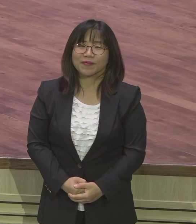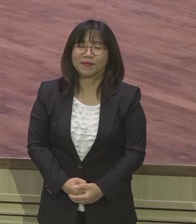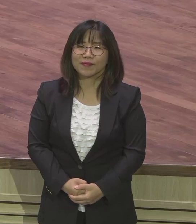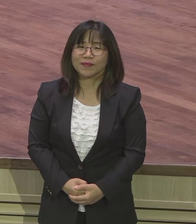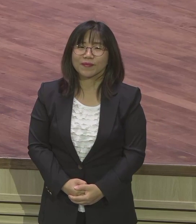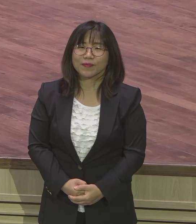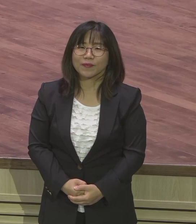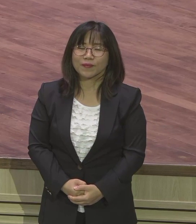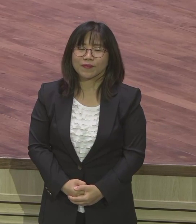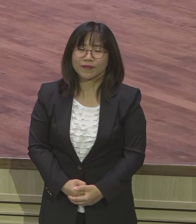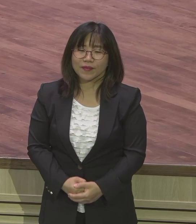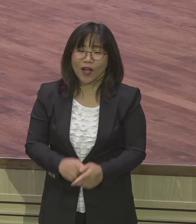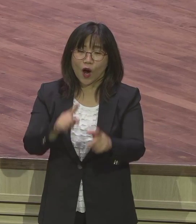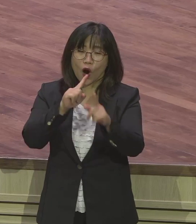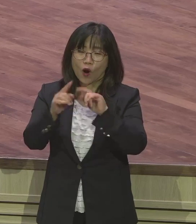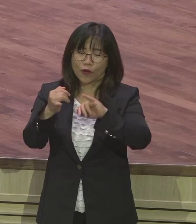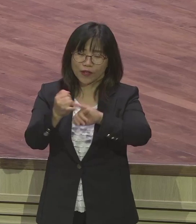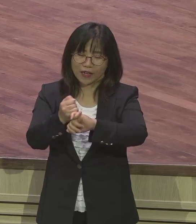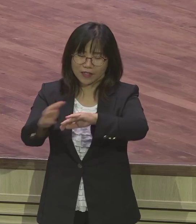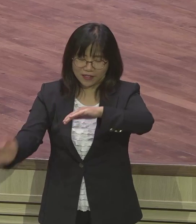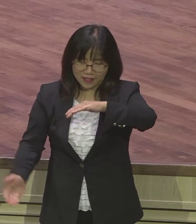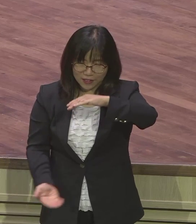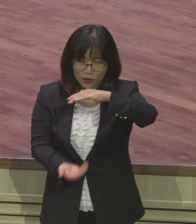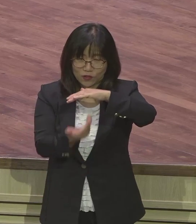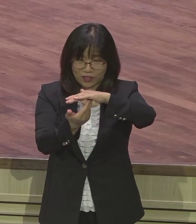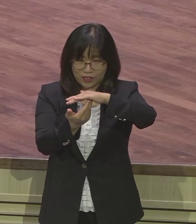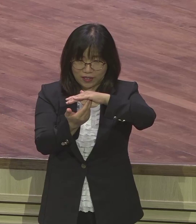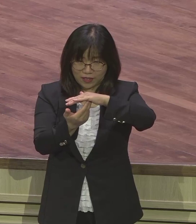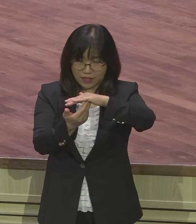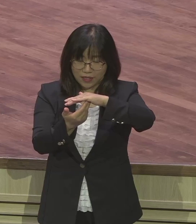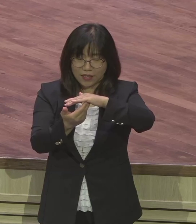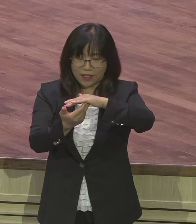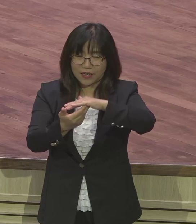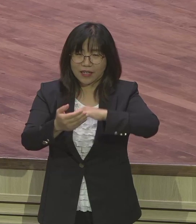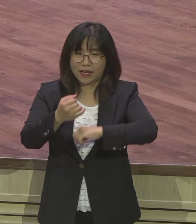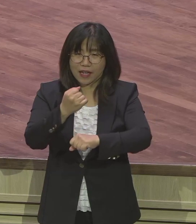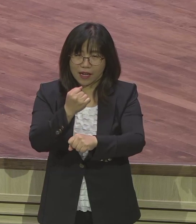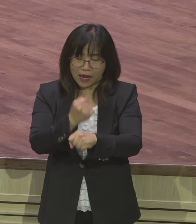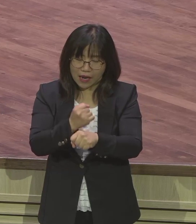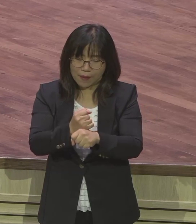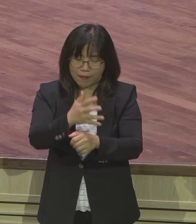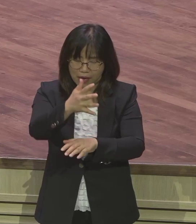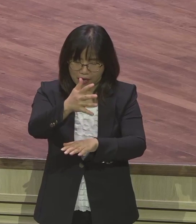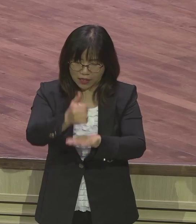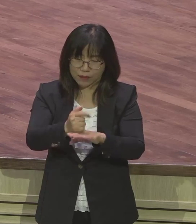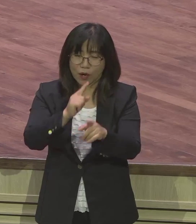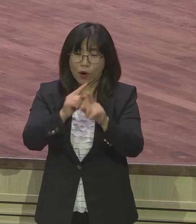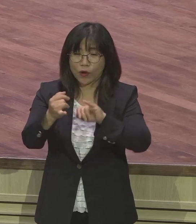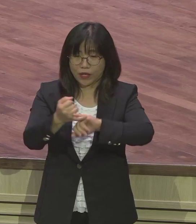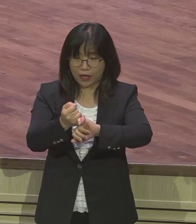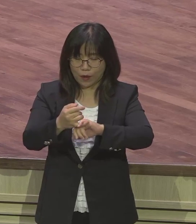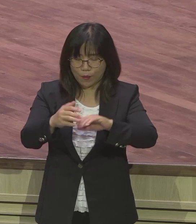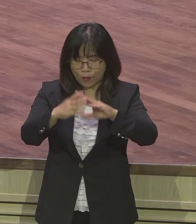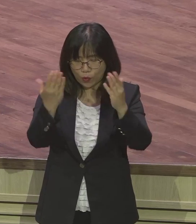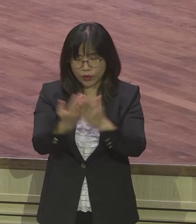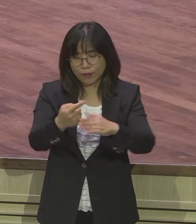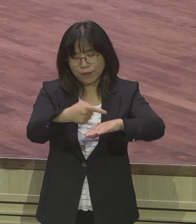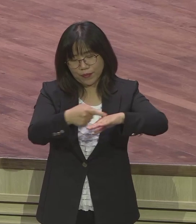은약 성취해야 될 이제 마지막 남아있는 거예요 모든 민족으로 모든 족속으로